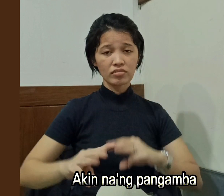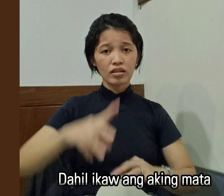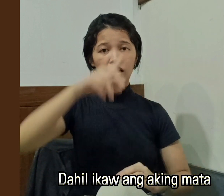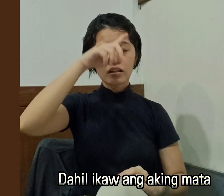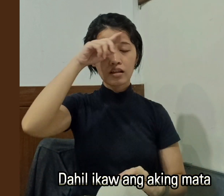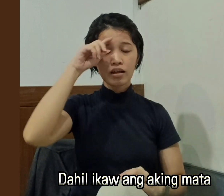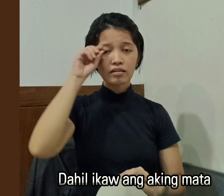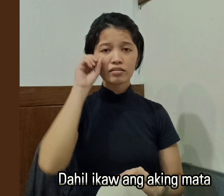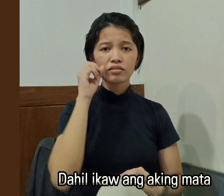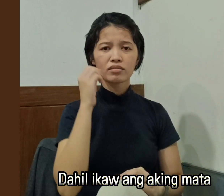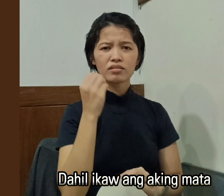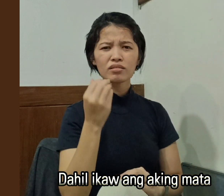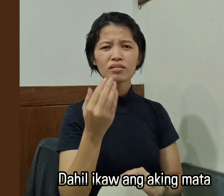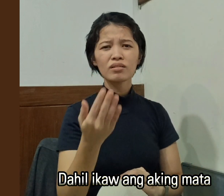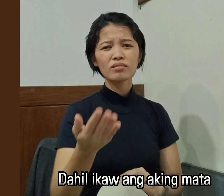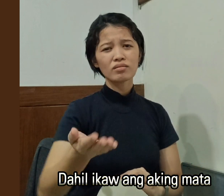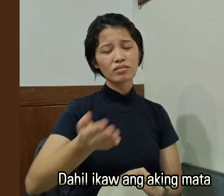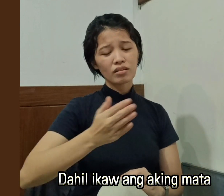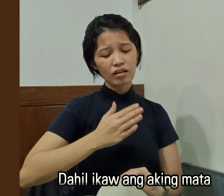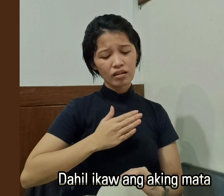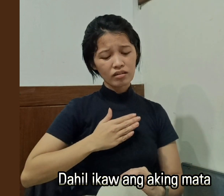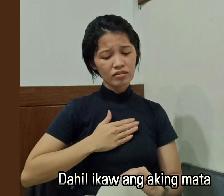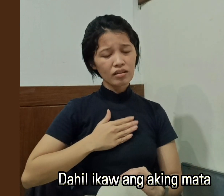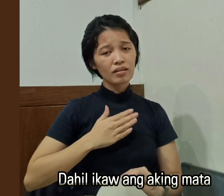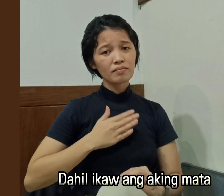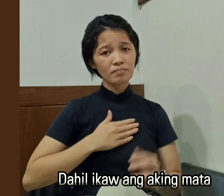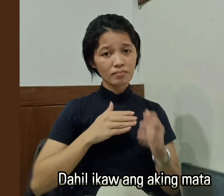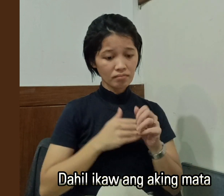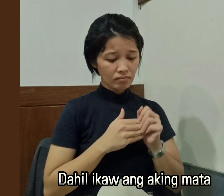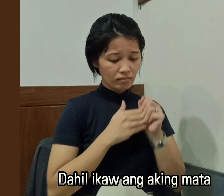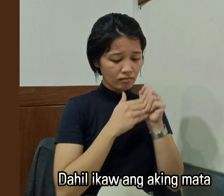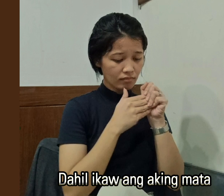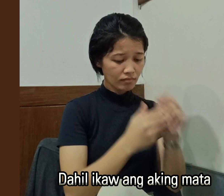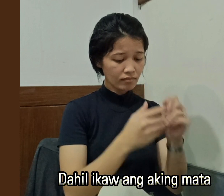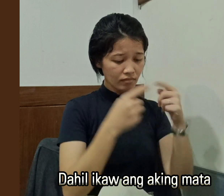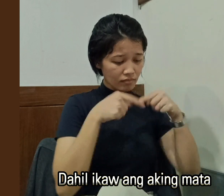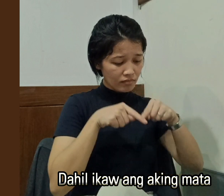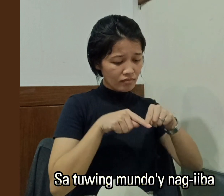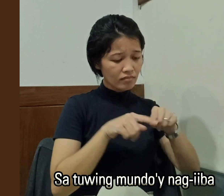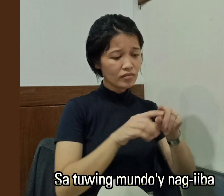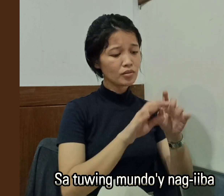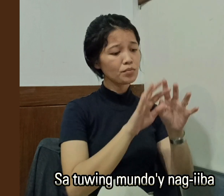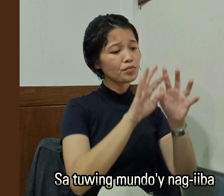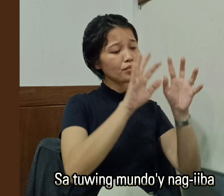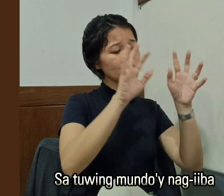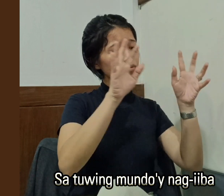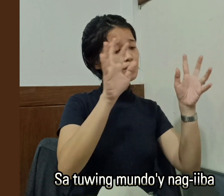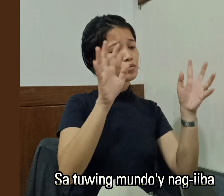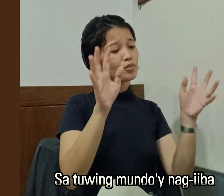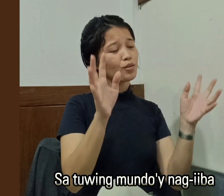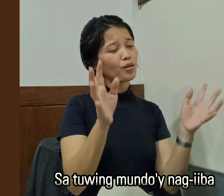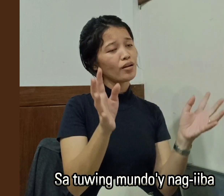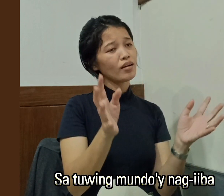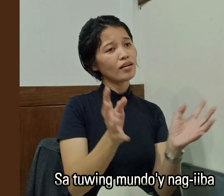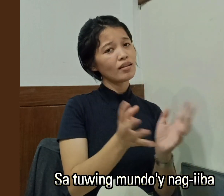Dahil ikaw ang aking mata Sa tuwing mundo'y